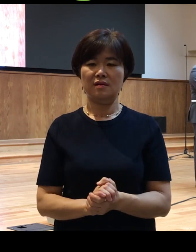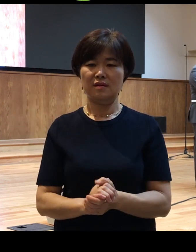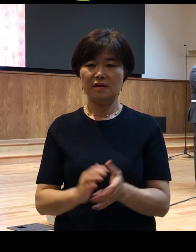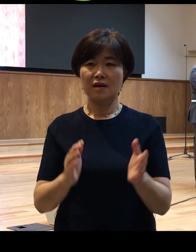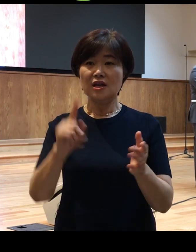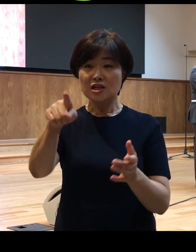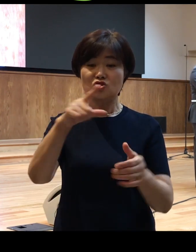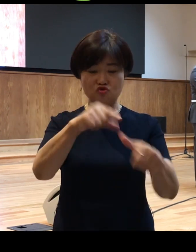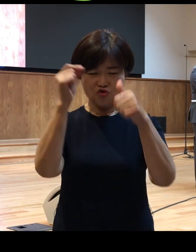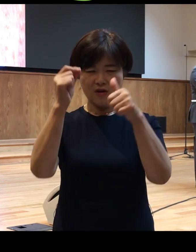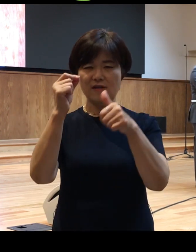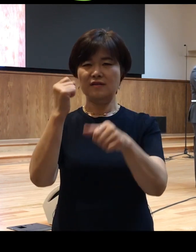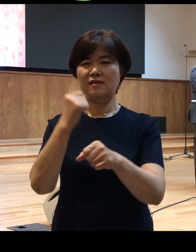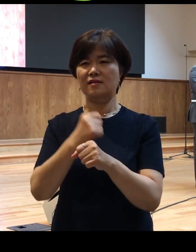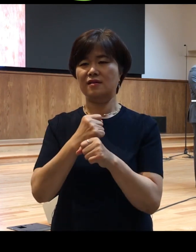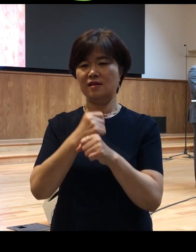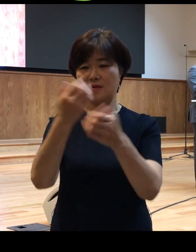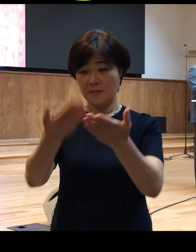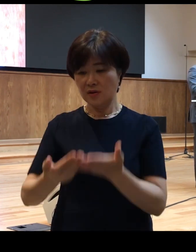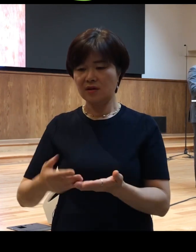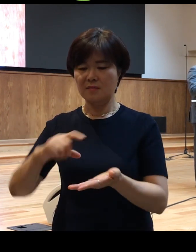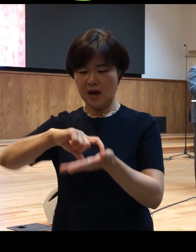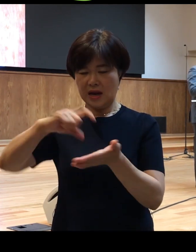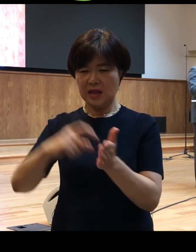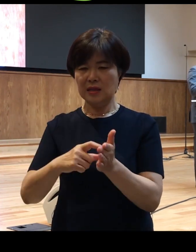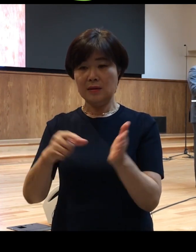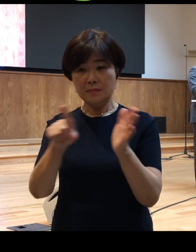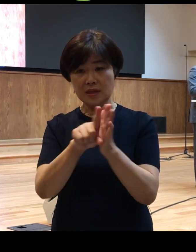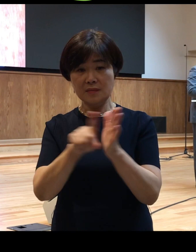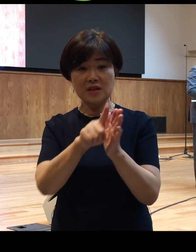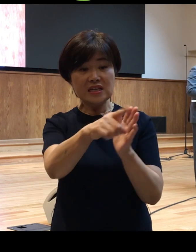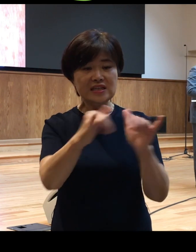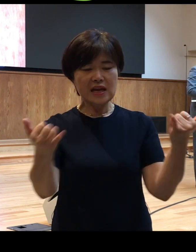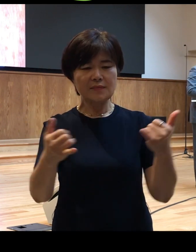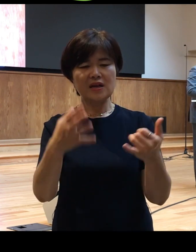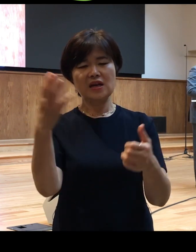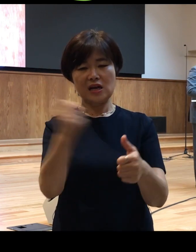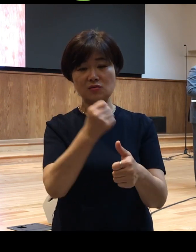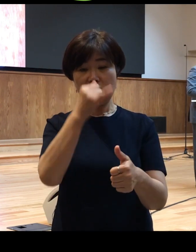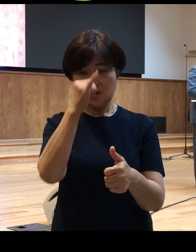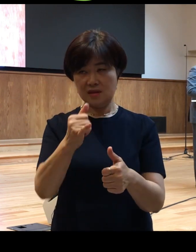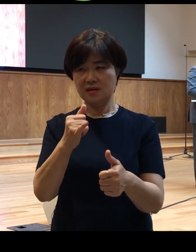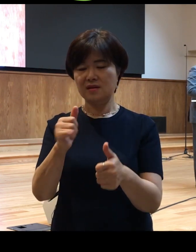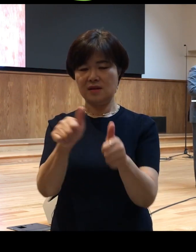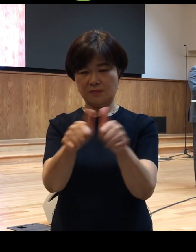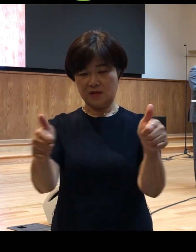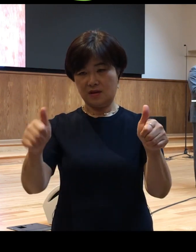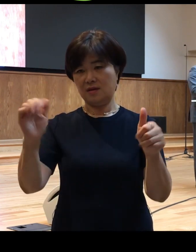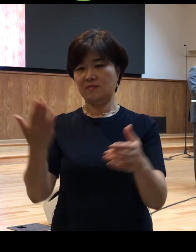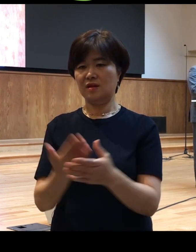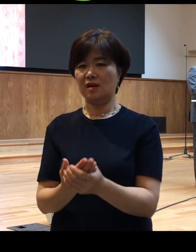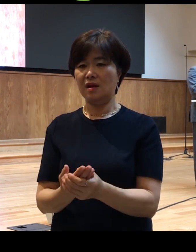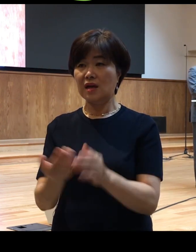구원을 얻을 만한 믿음을 이 사람이 가지고 있었다는 것이죠 그럼 사실 이미 말씀드린 대로